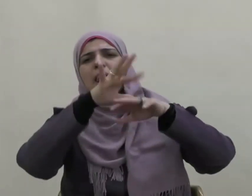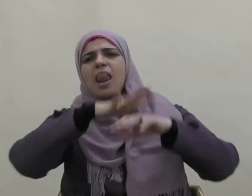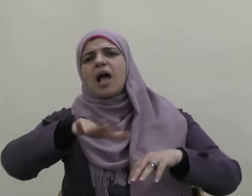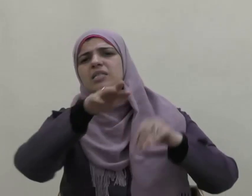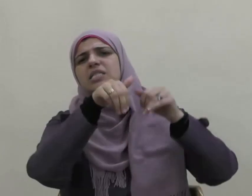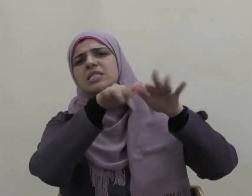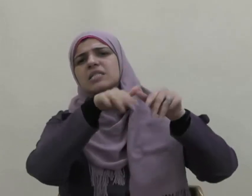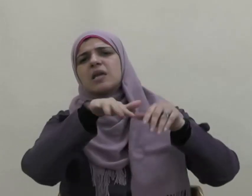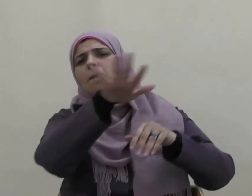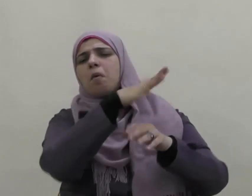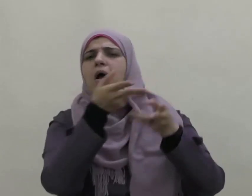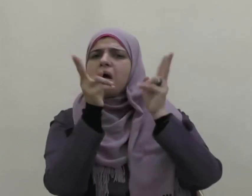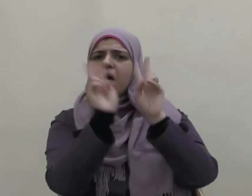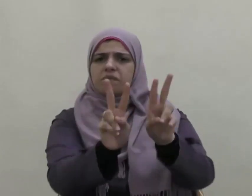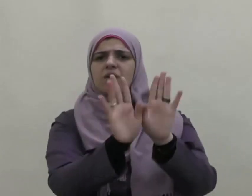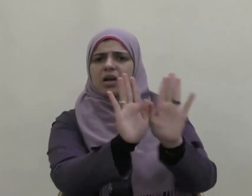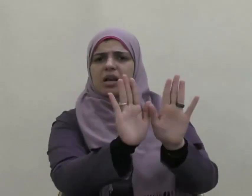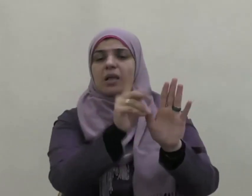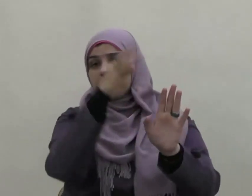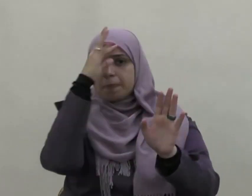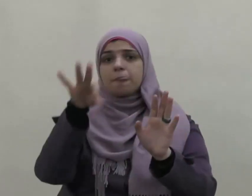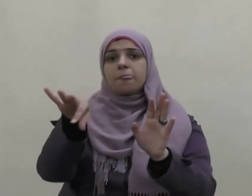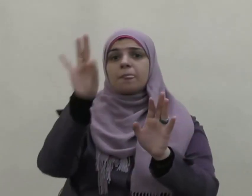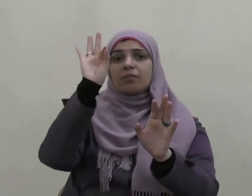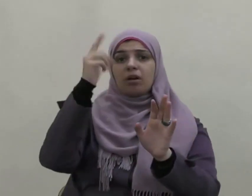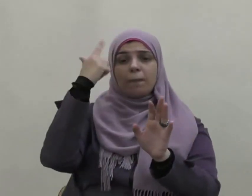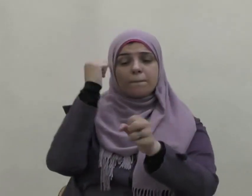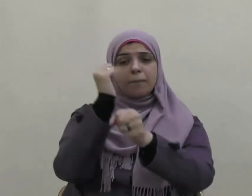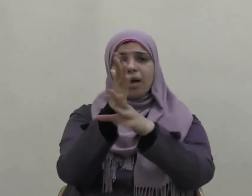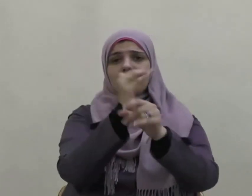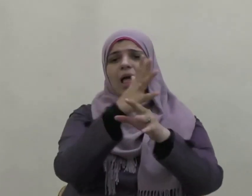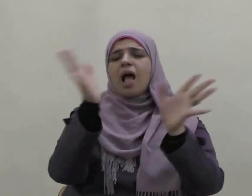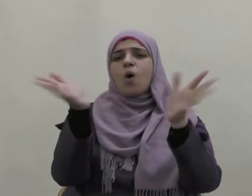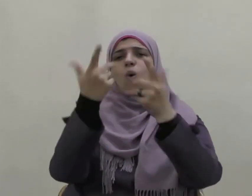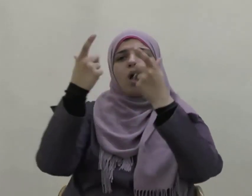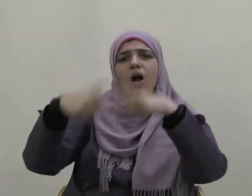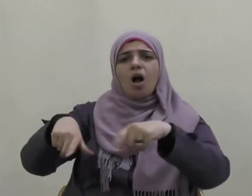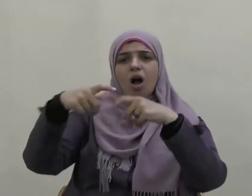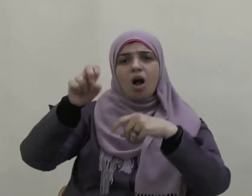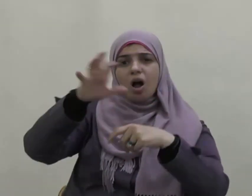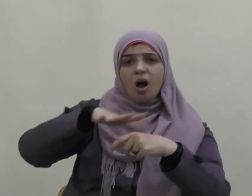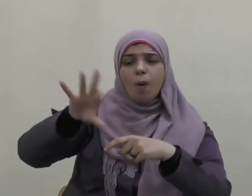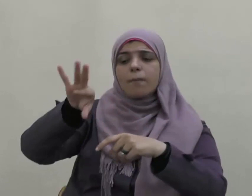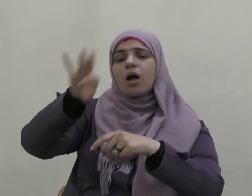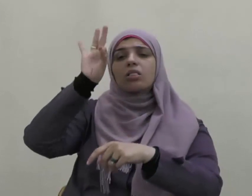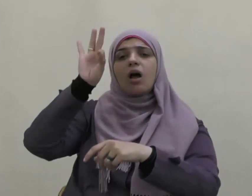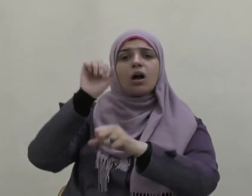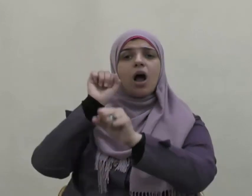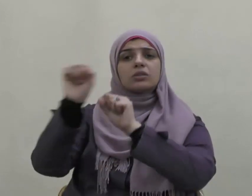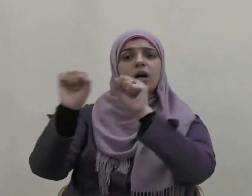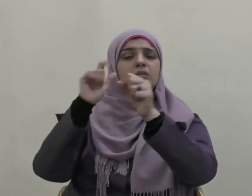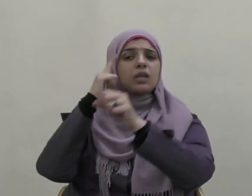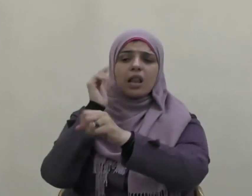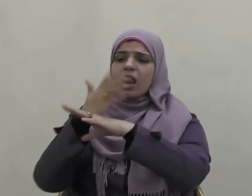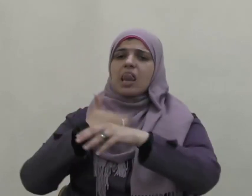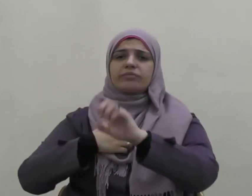هم عليه وما اختار أهل كل بلد منهم لأنفسهم فقال